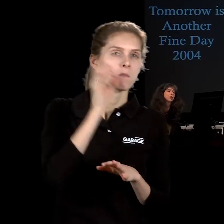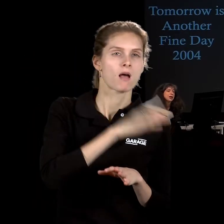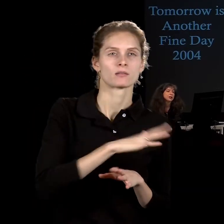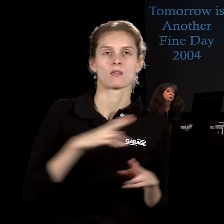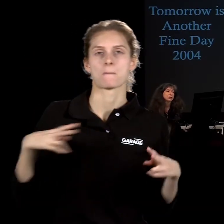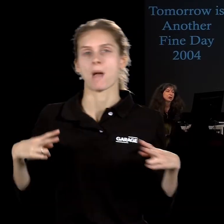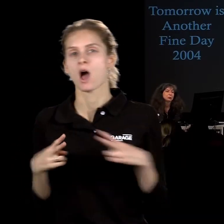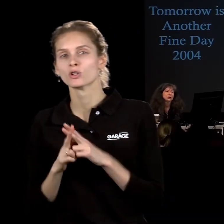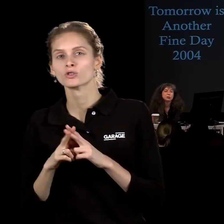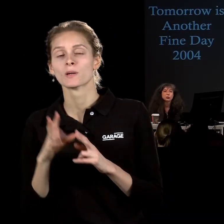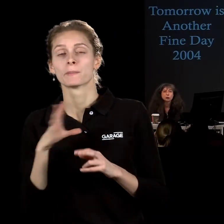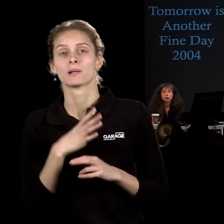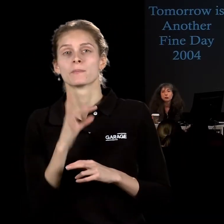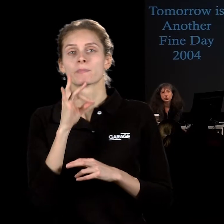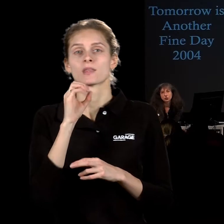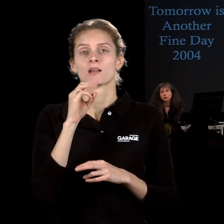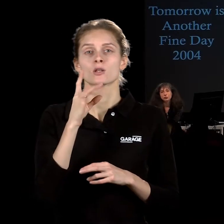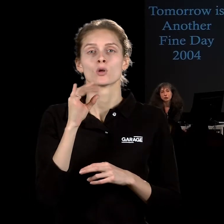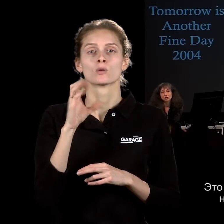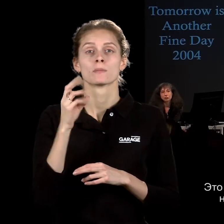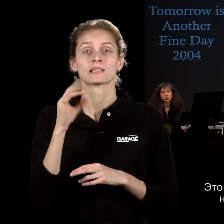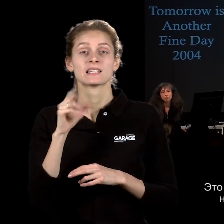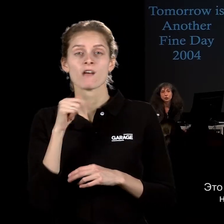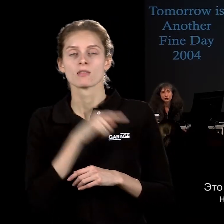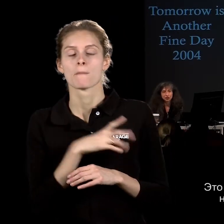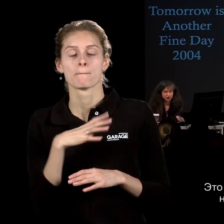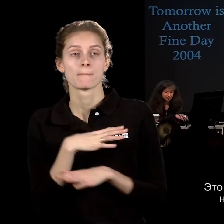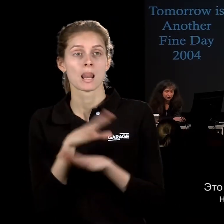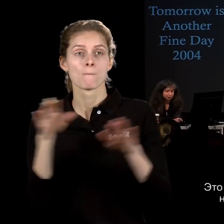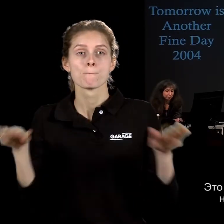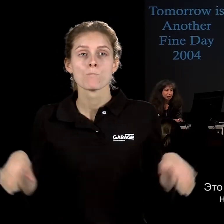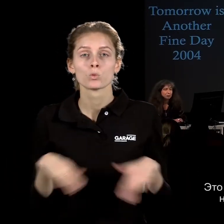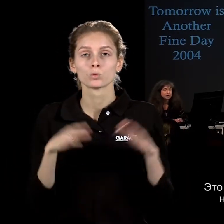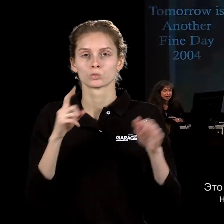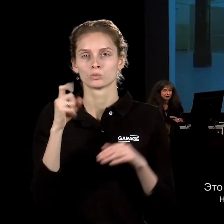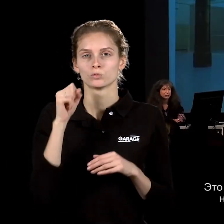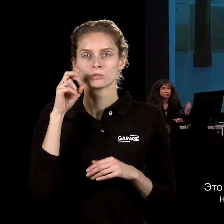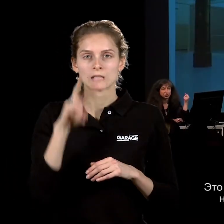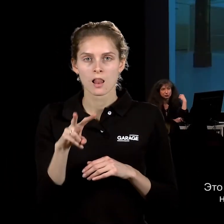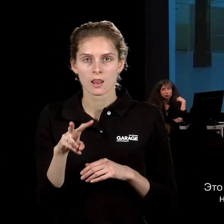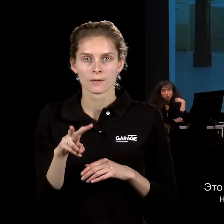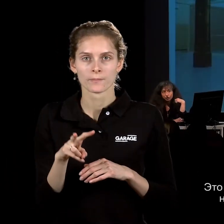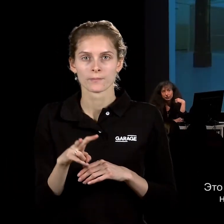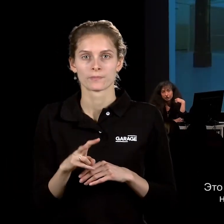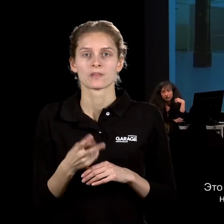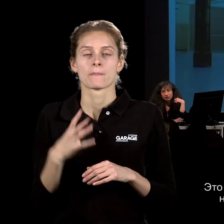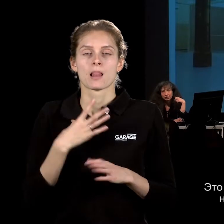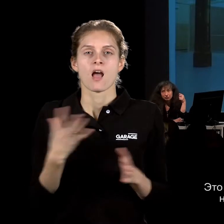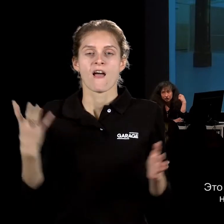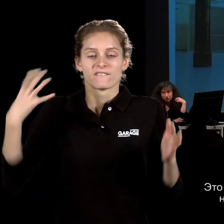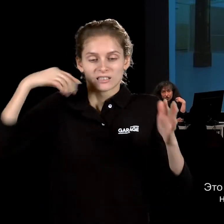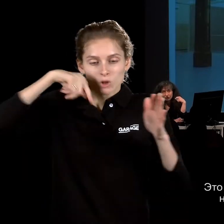еще где-то, где была ретроспектива, в которой не было ничего. Это были пустые залы, повторяю, это была встроенная